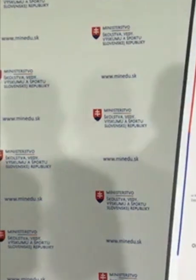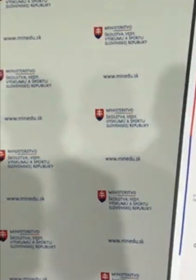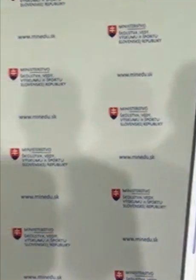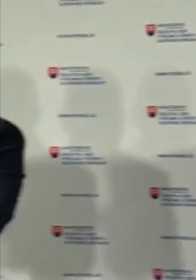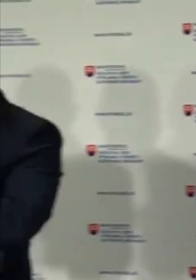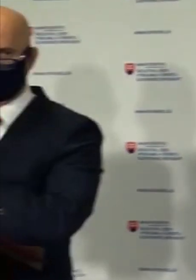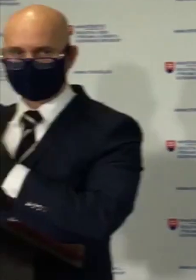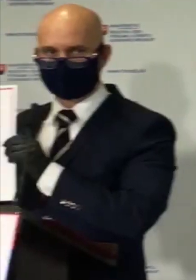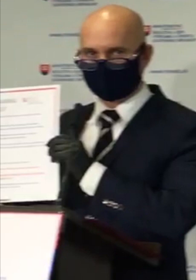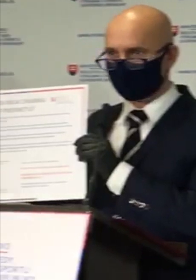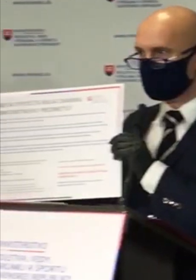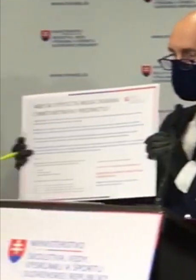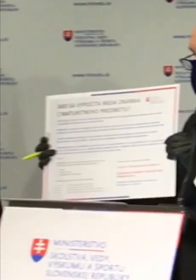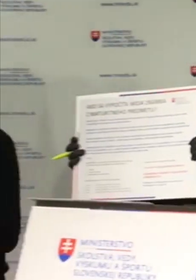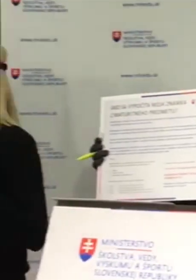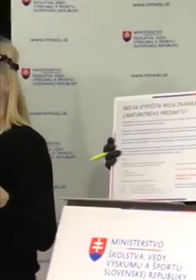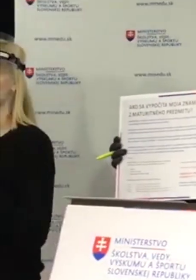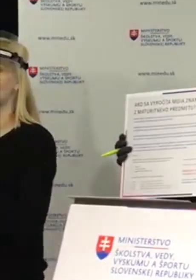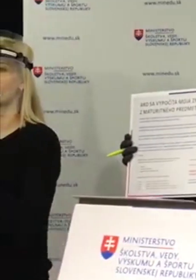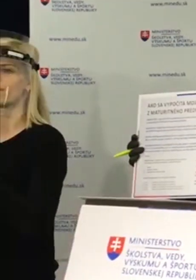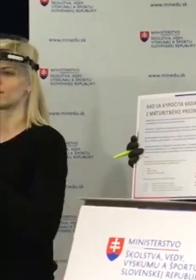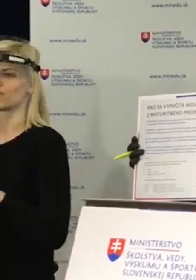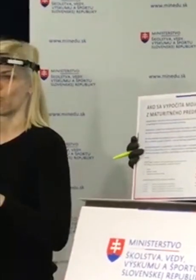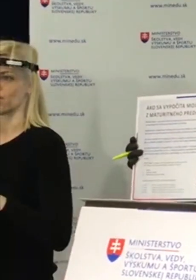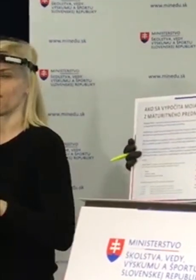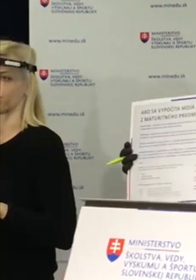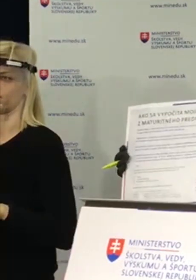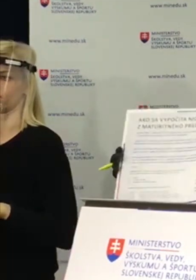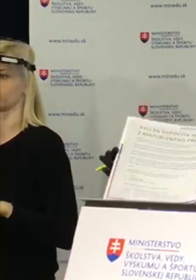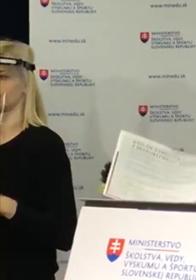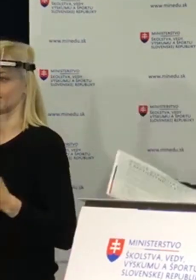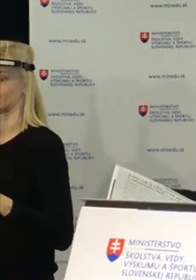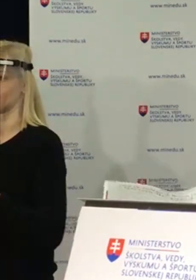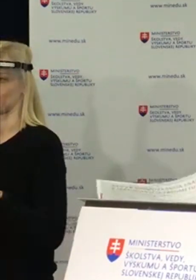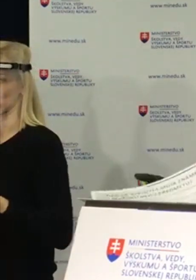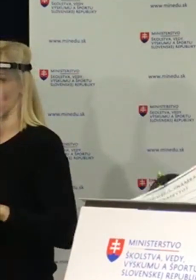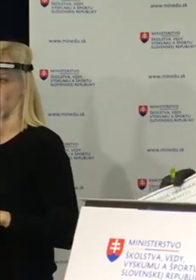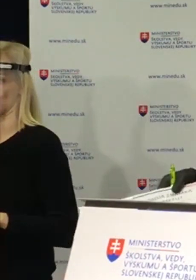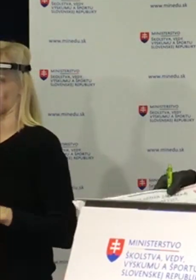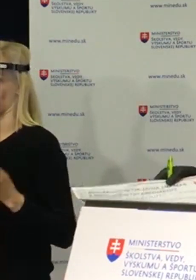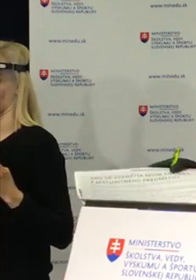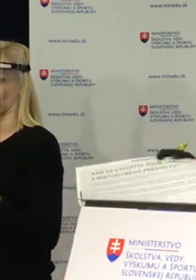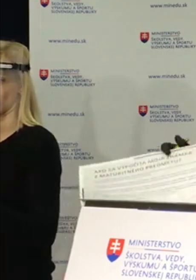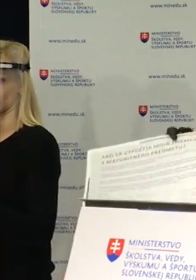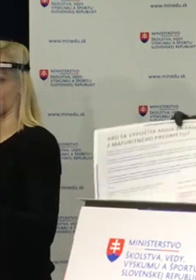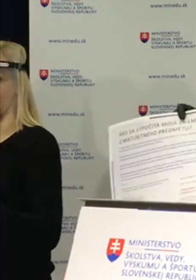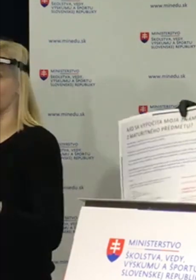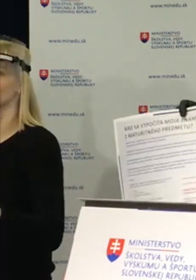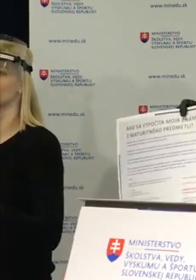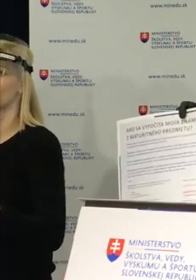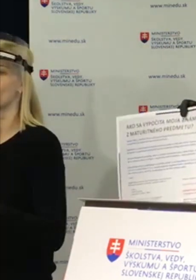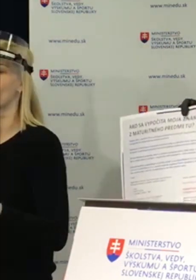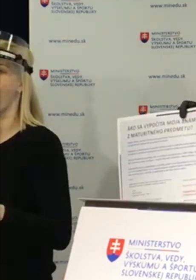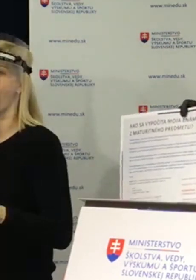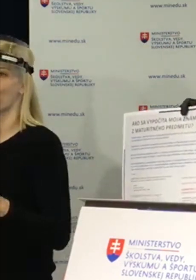bude zverejnený aj na webovej stránke ministerstva, aby následne si aj maturanti už teraz mohli pozrieť, vlastne ako zmaturovali. Je tam